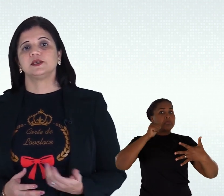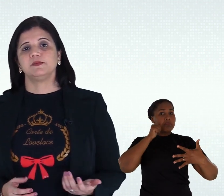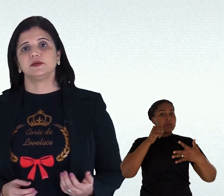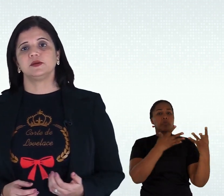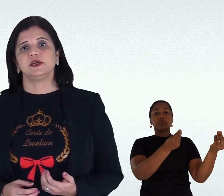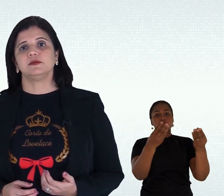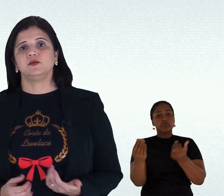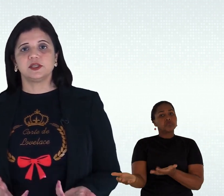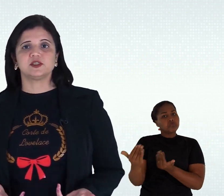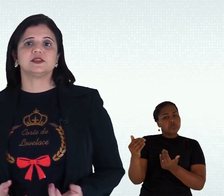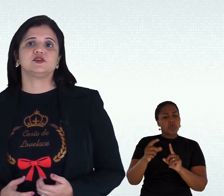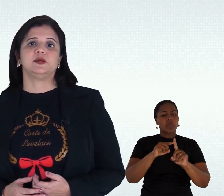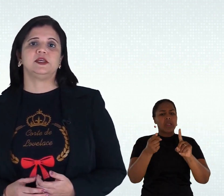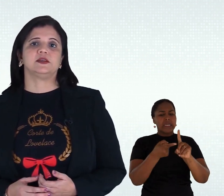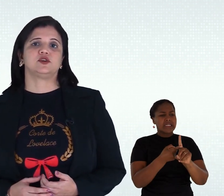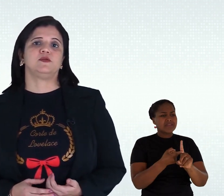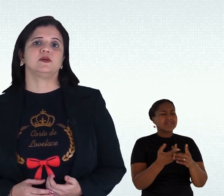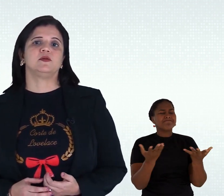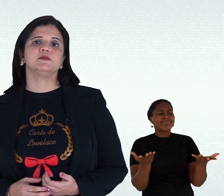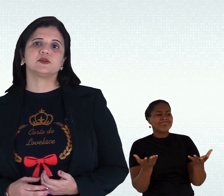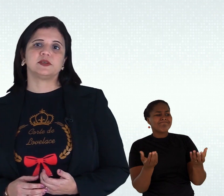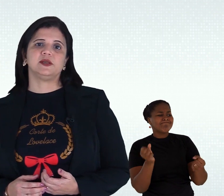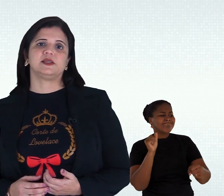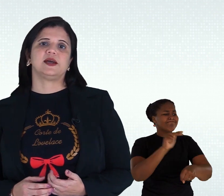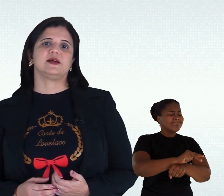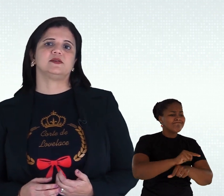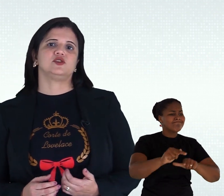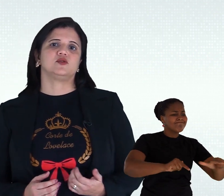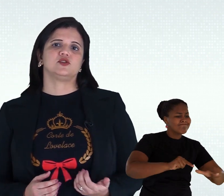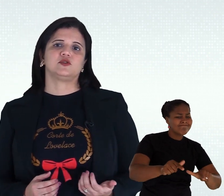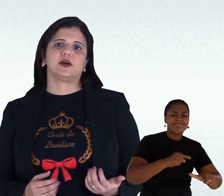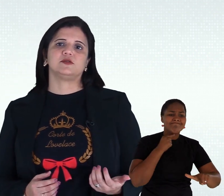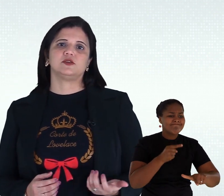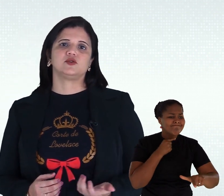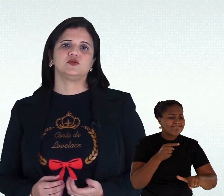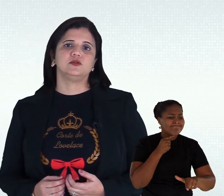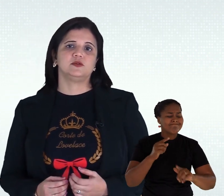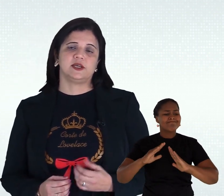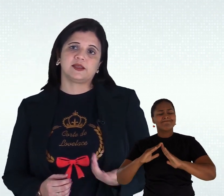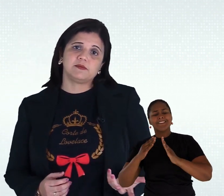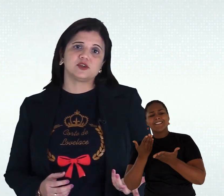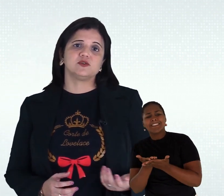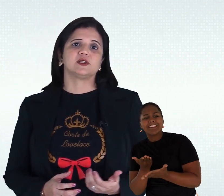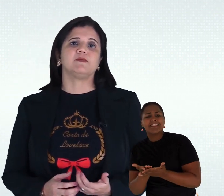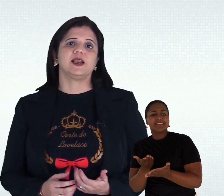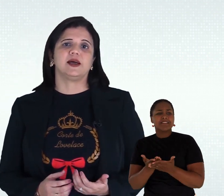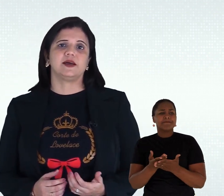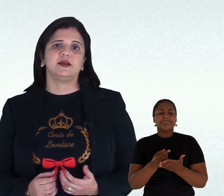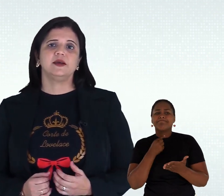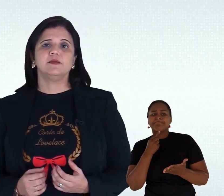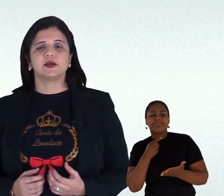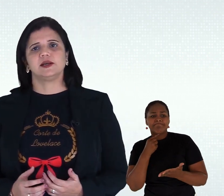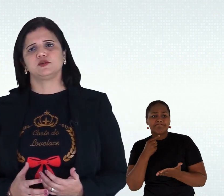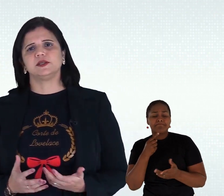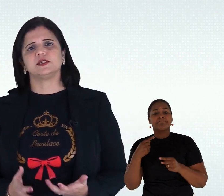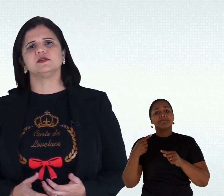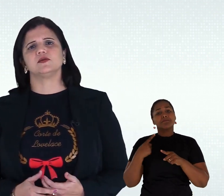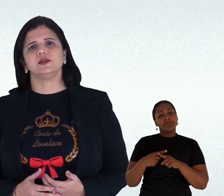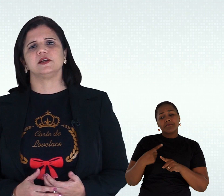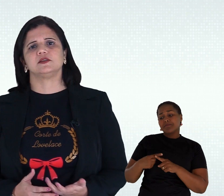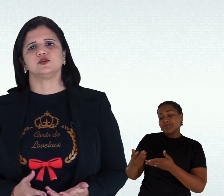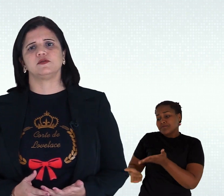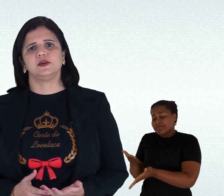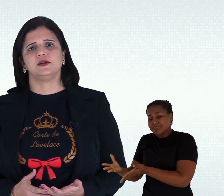Sabendo que muitas dessas meninas ficam impossibilitadas de continuarem os estudos e até mesmo de trabalharem porque elas